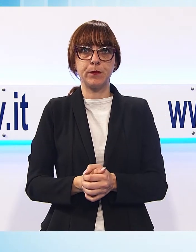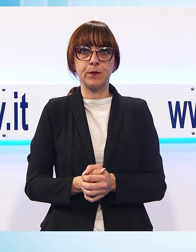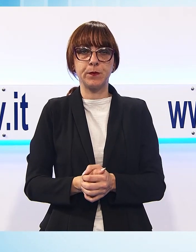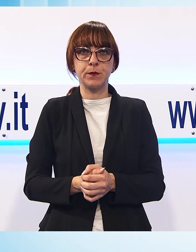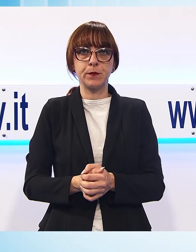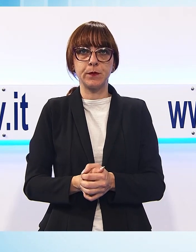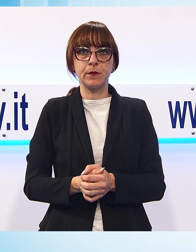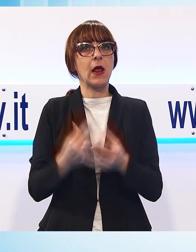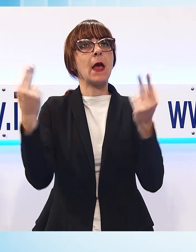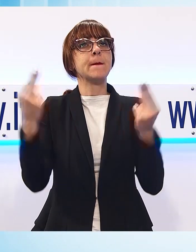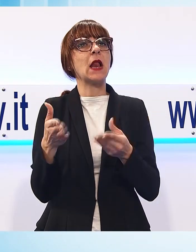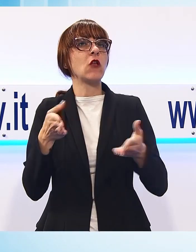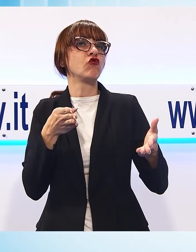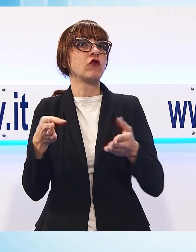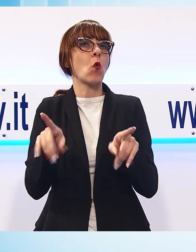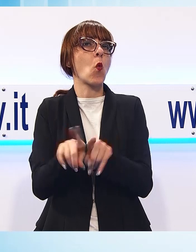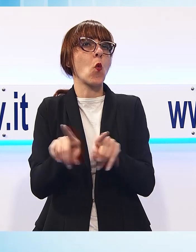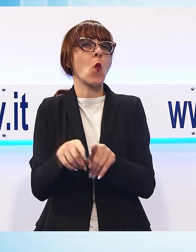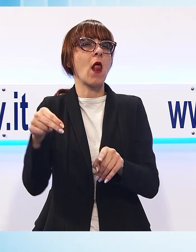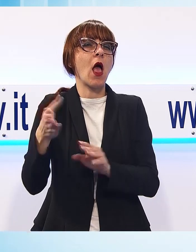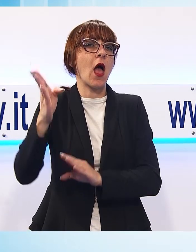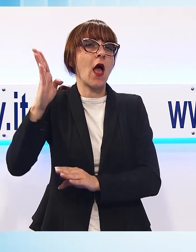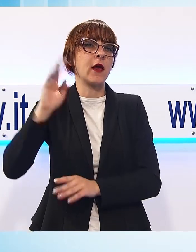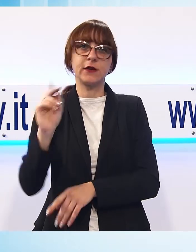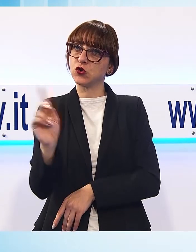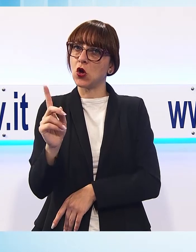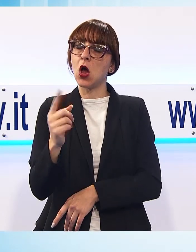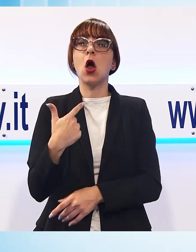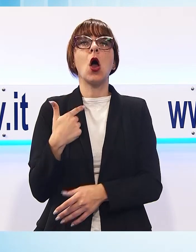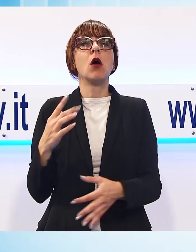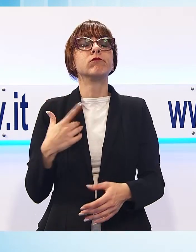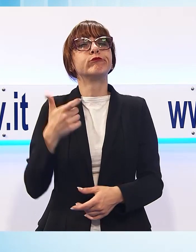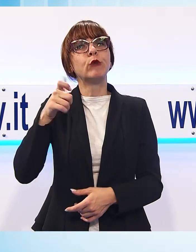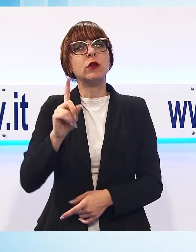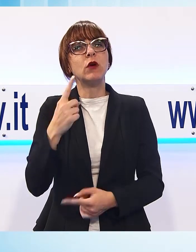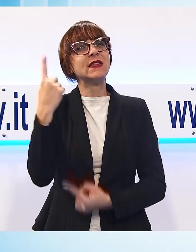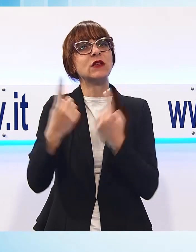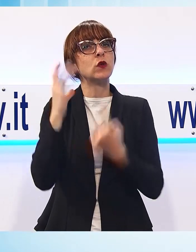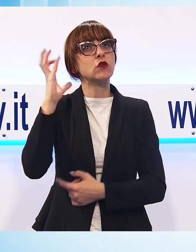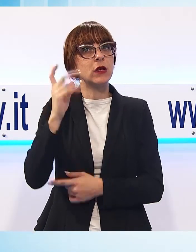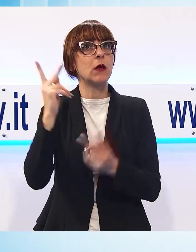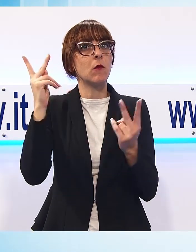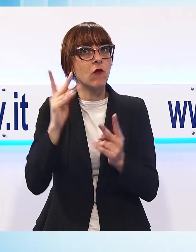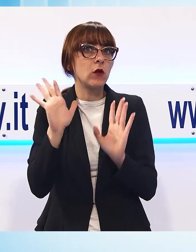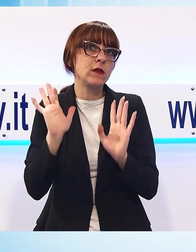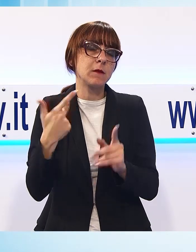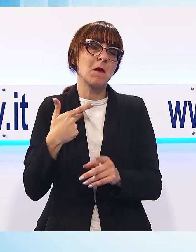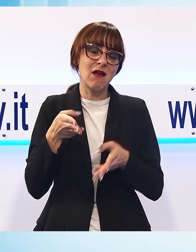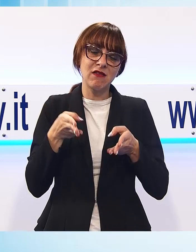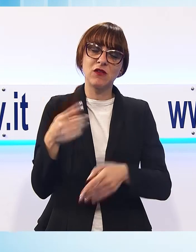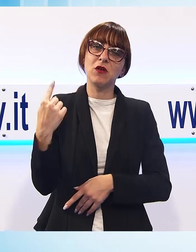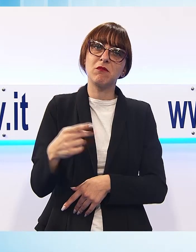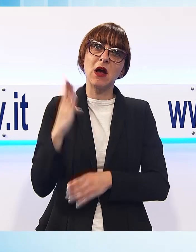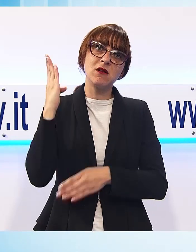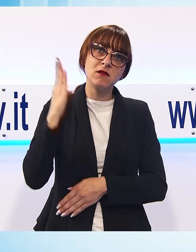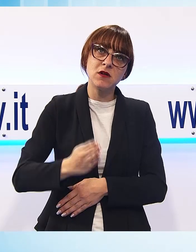sta chiudendo non è all'altezza degli anni passati, complice il meteo, ma la scusa non regge più. Il settore risente del sostanziale